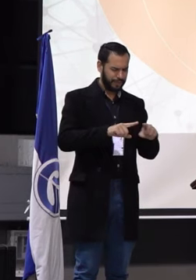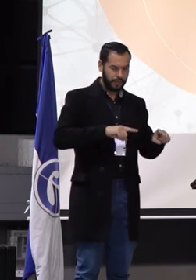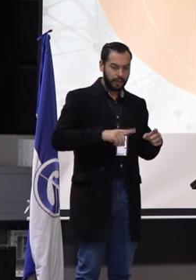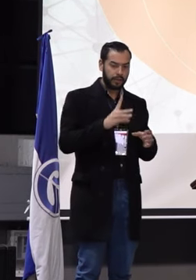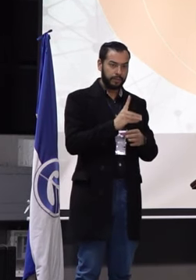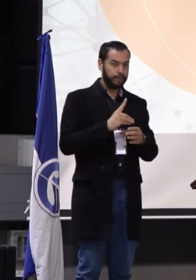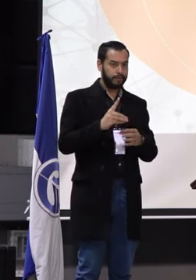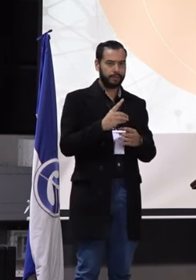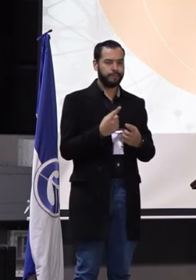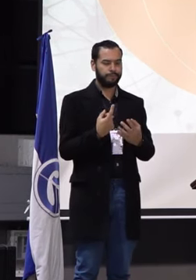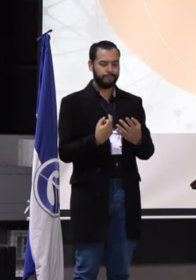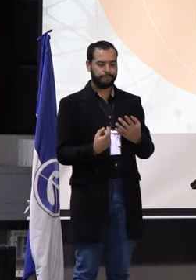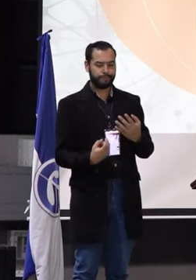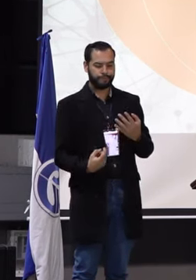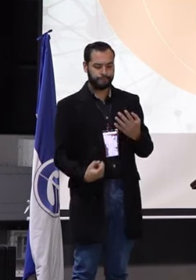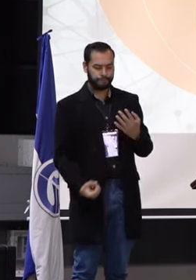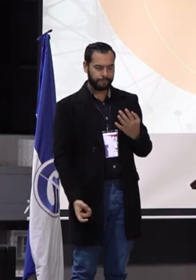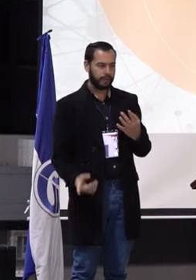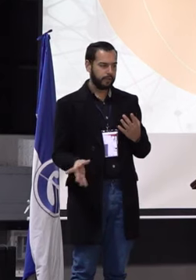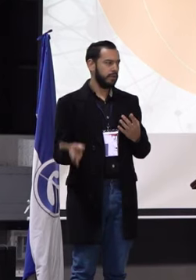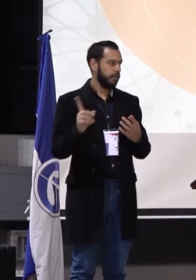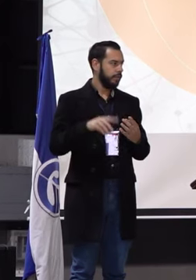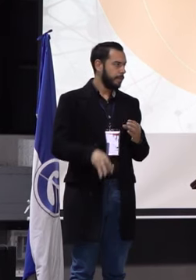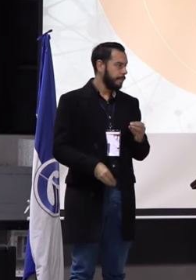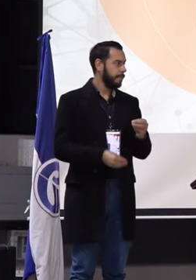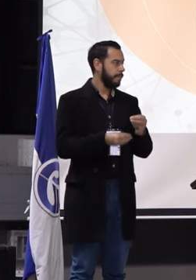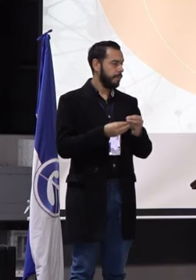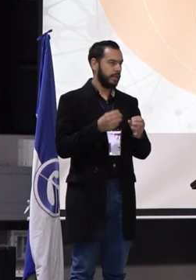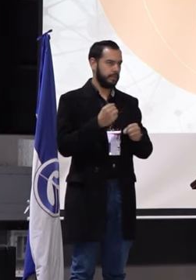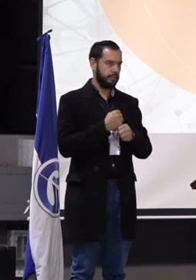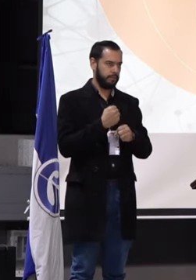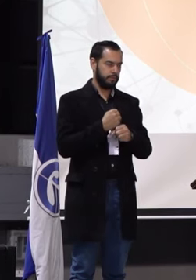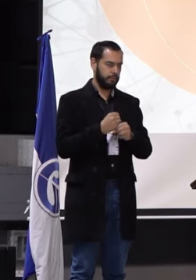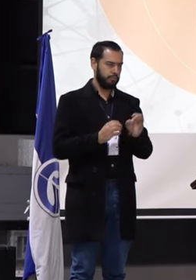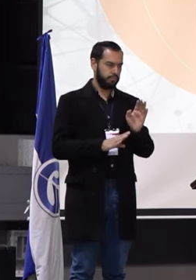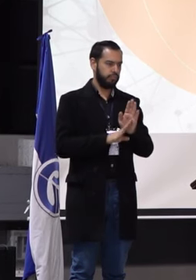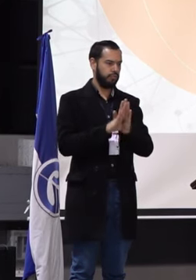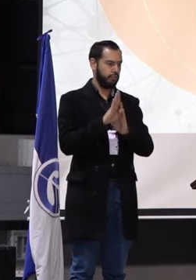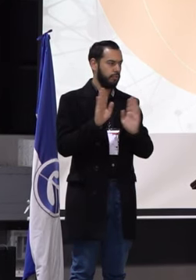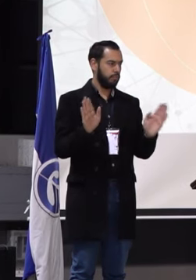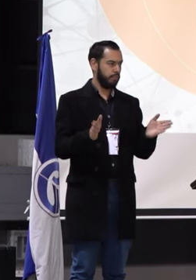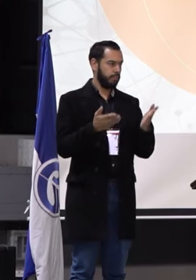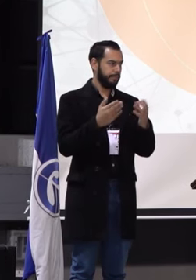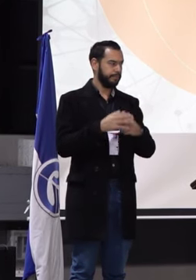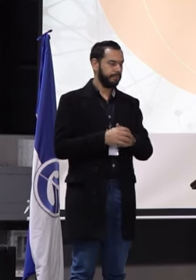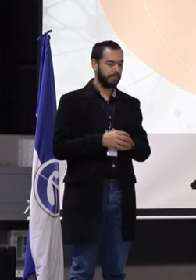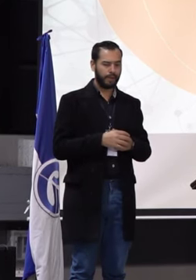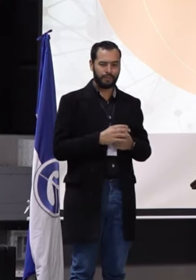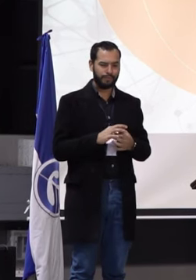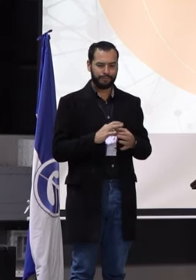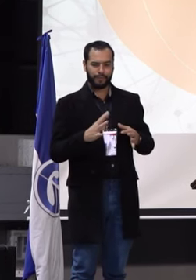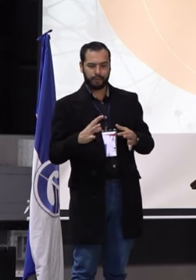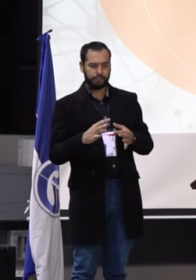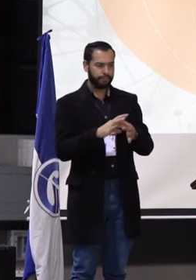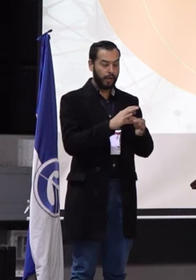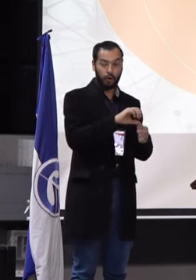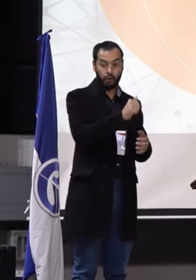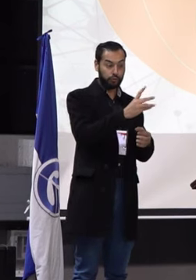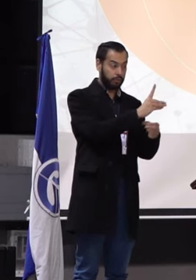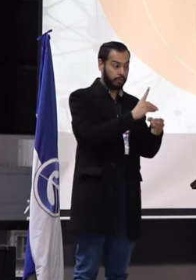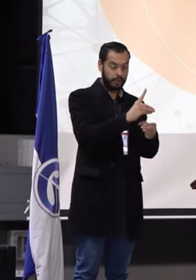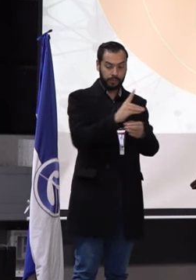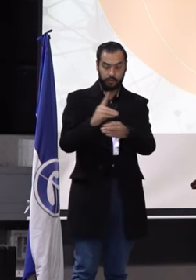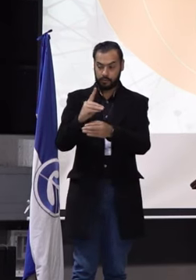hacen falta y hay que seguir trabajando para que eso mejore. Hay insuficiente articulación con otros departamentos de la